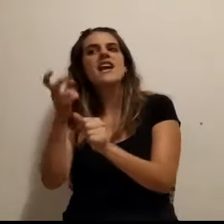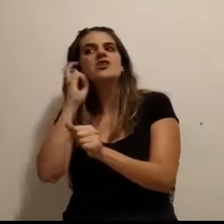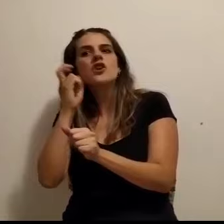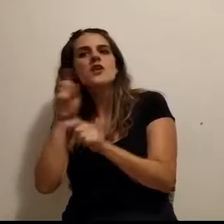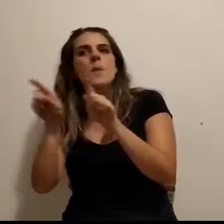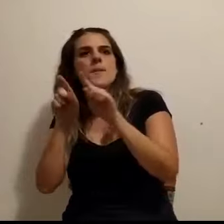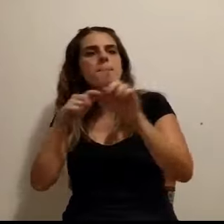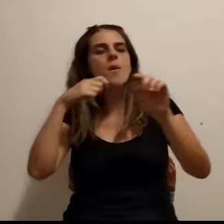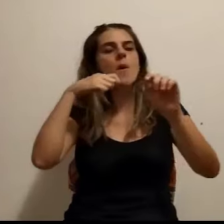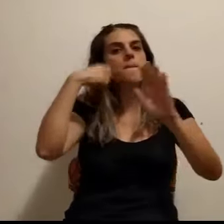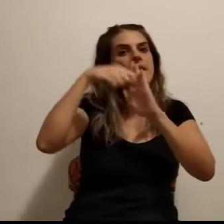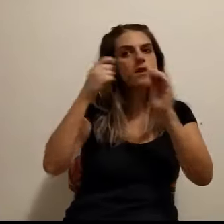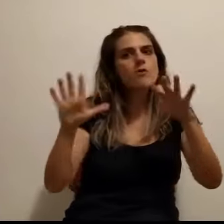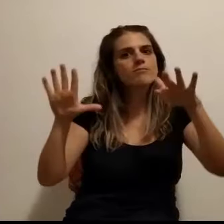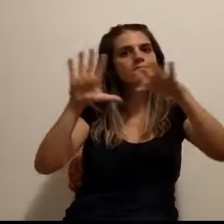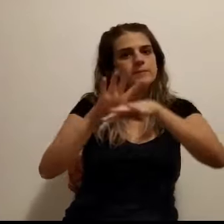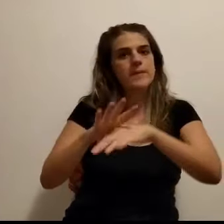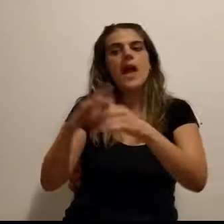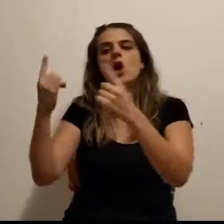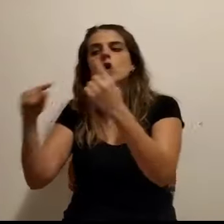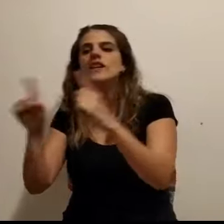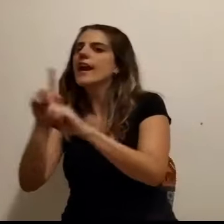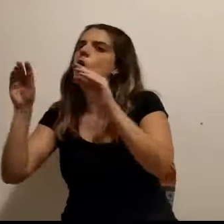ensucien en clase.